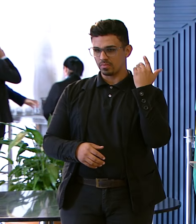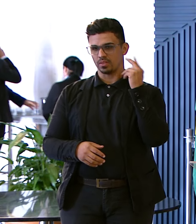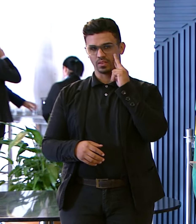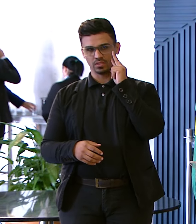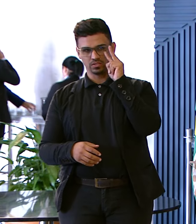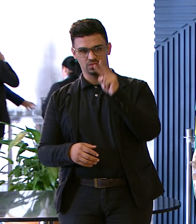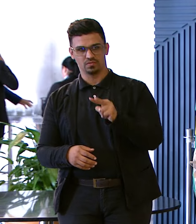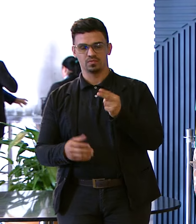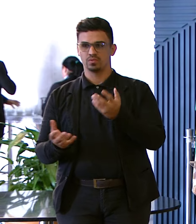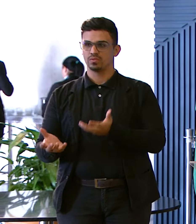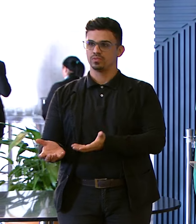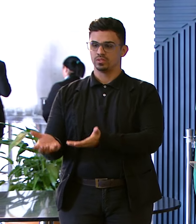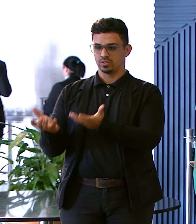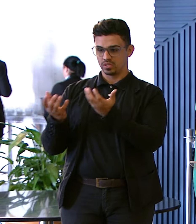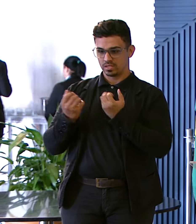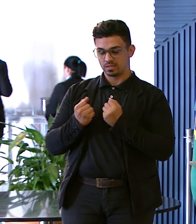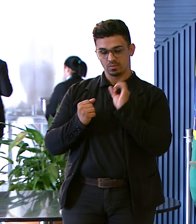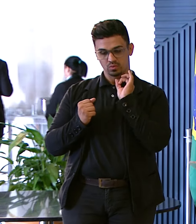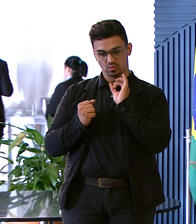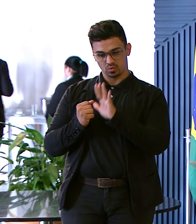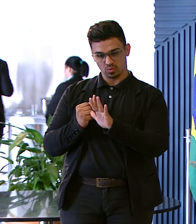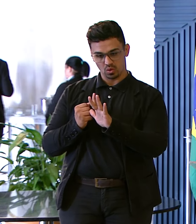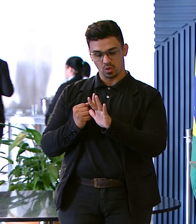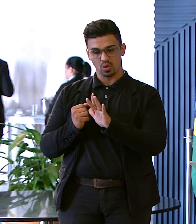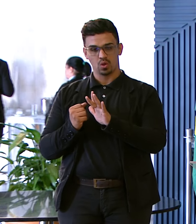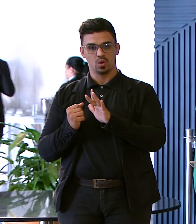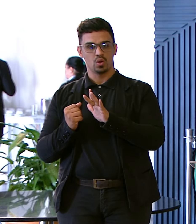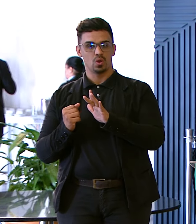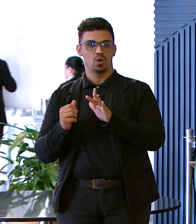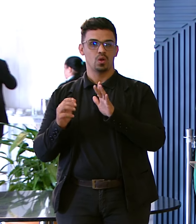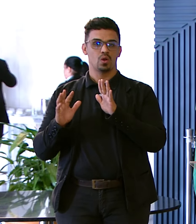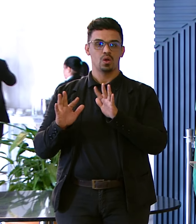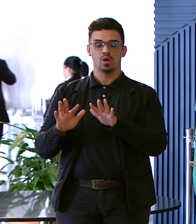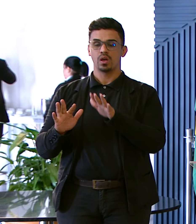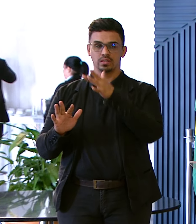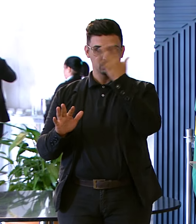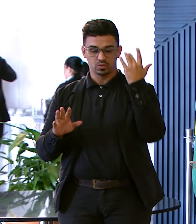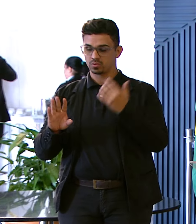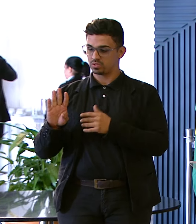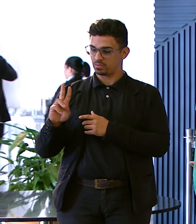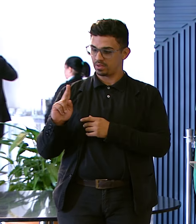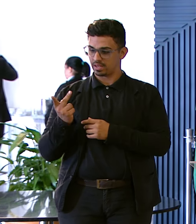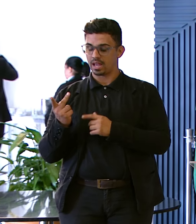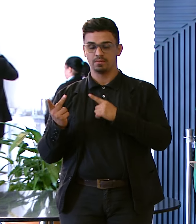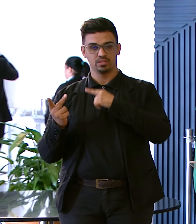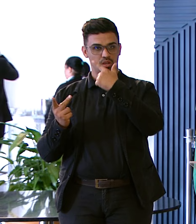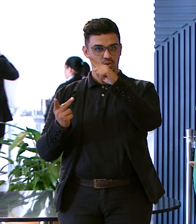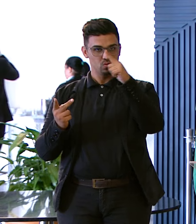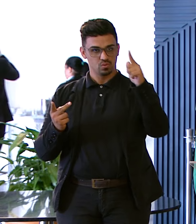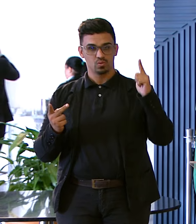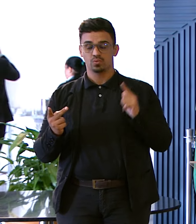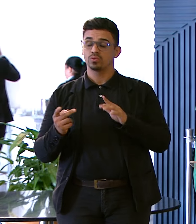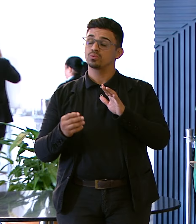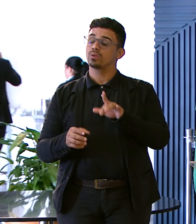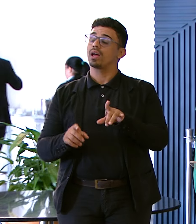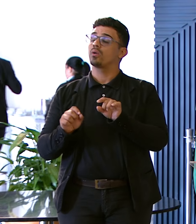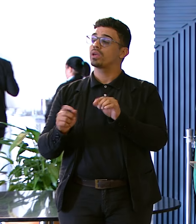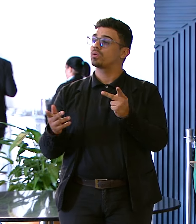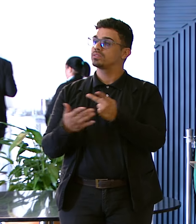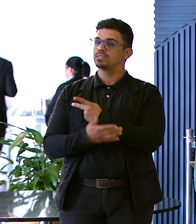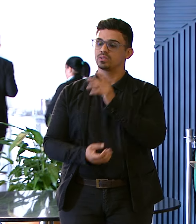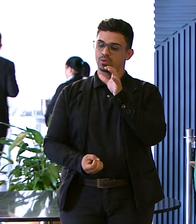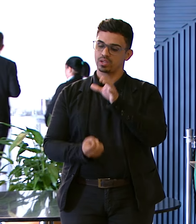estávamos Recebendo Somente As parturientes Ali de Belo Horizonte Eles criaram Também